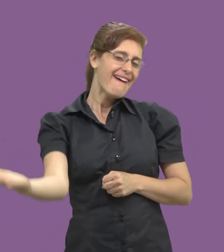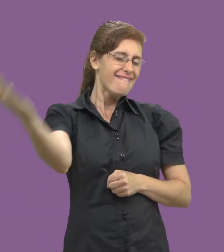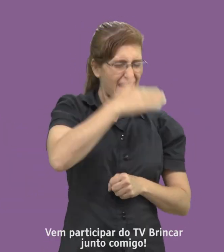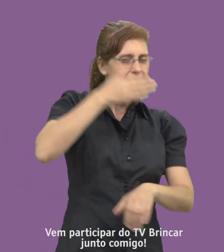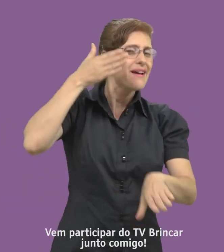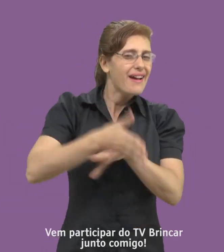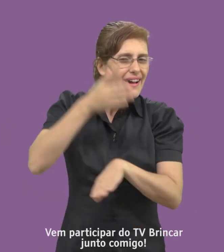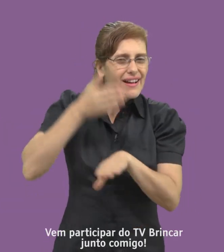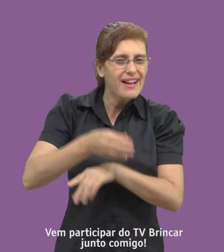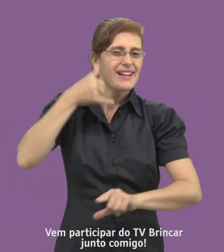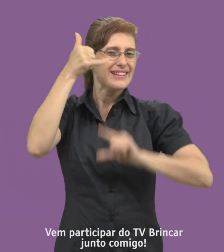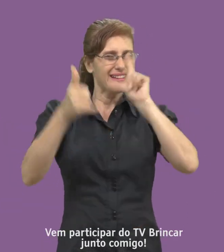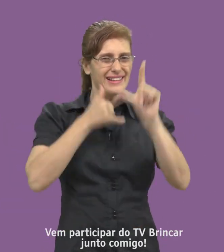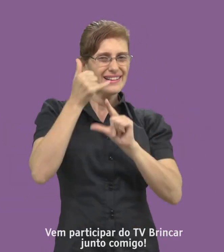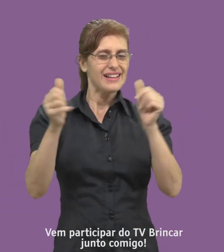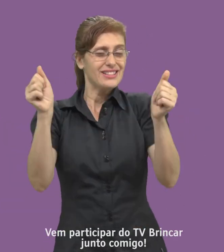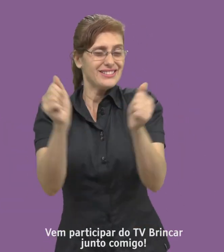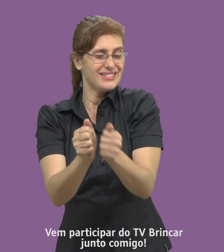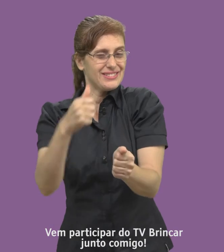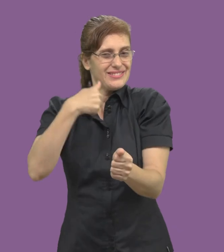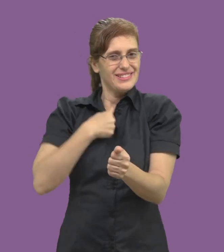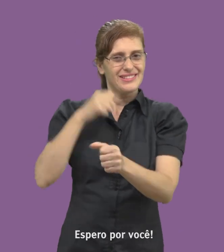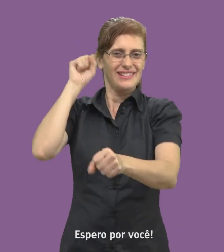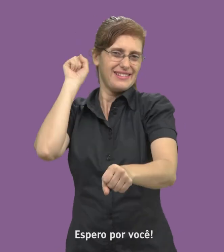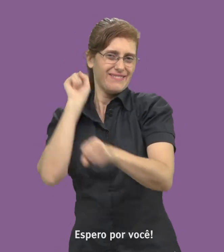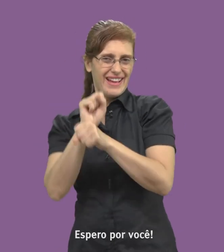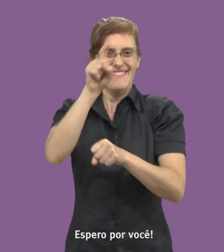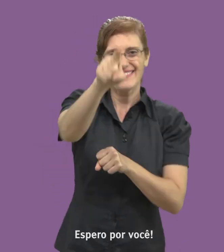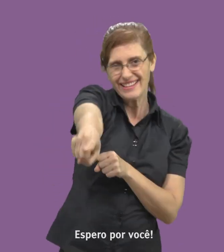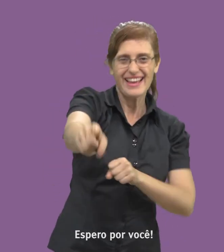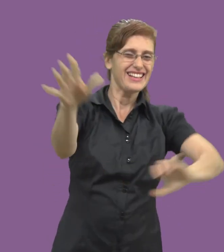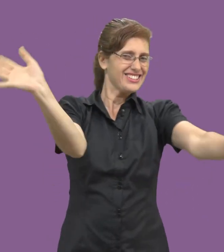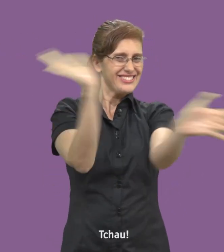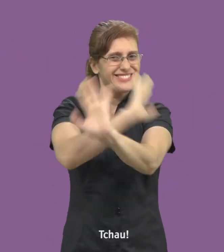Vem participar do TV Brincar Junto Comigo? Espero por você! Tchau!